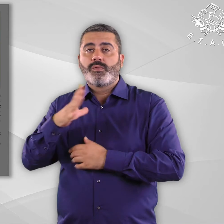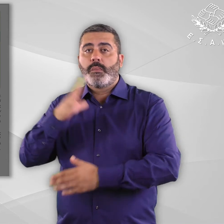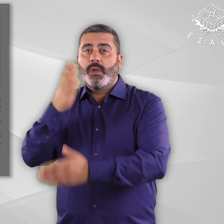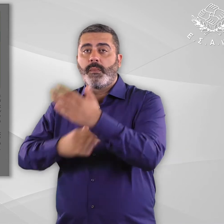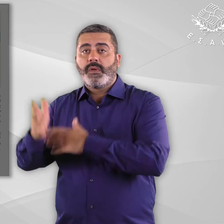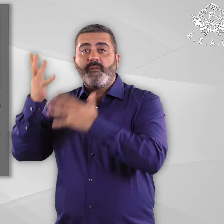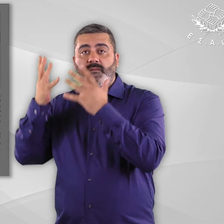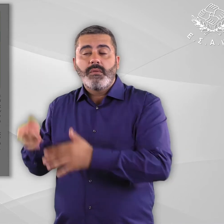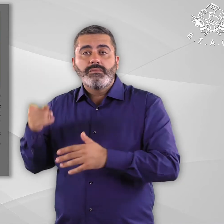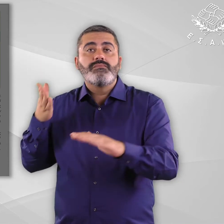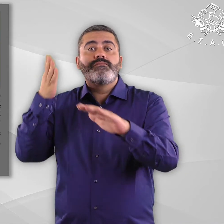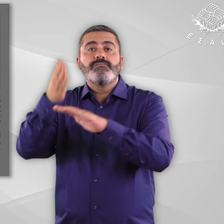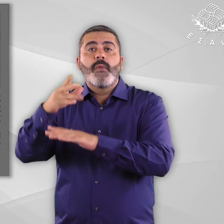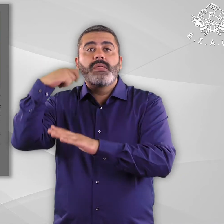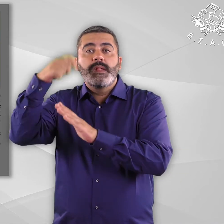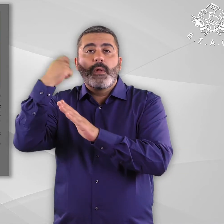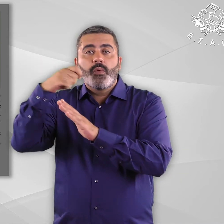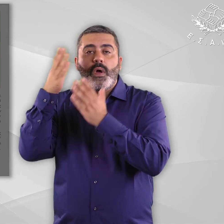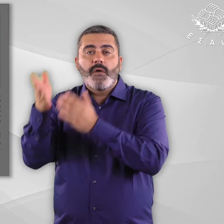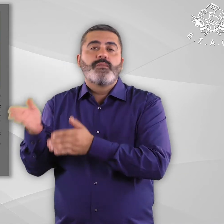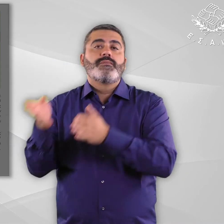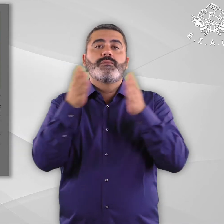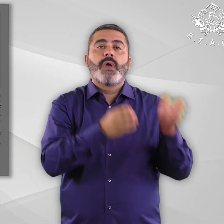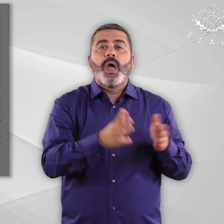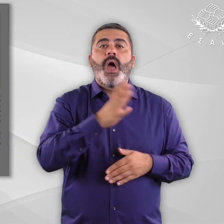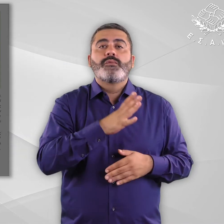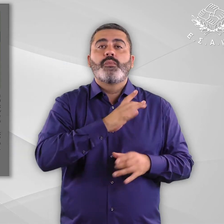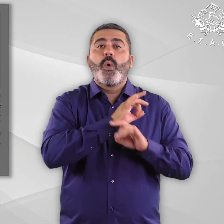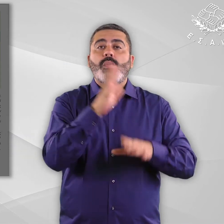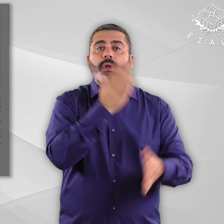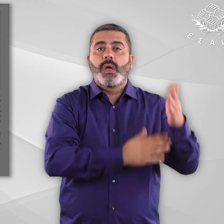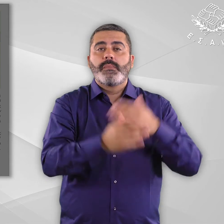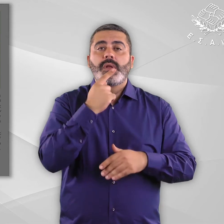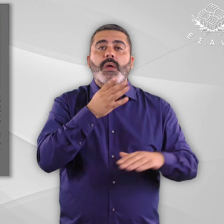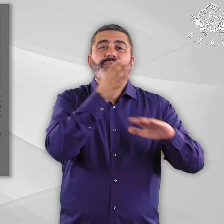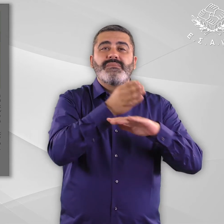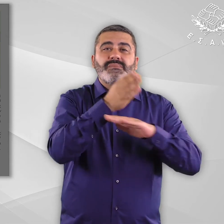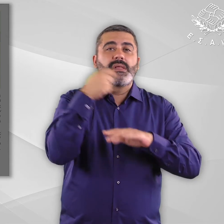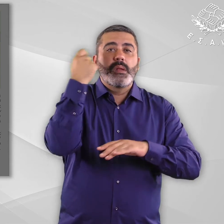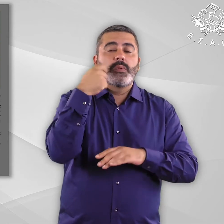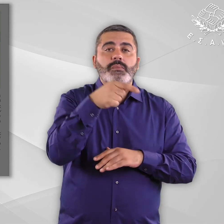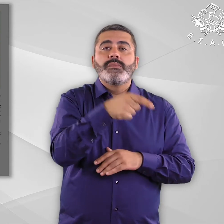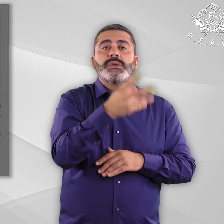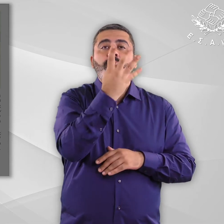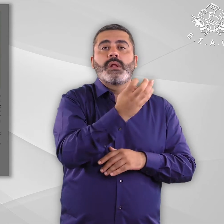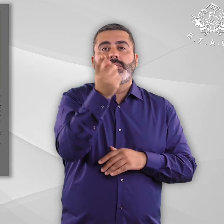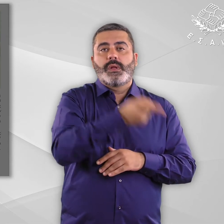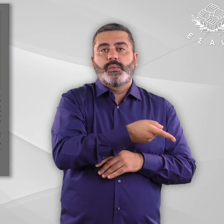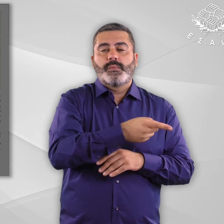παρακολουθήσει κινηματογράφο, ενώ στα άτομα χωρίς αναπηρία του ποσοστό συμμετοχής ανέρχεται στο 40%. Κουκίδα,